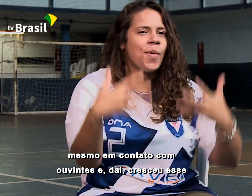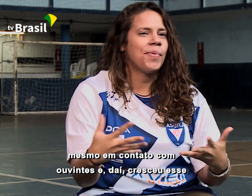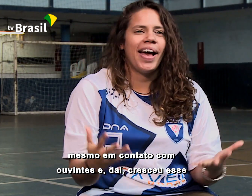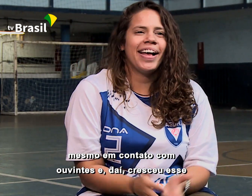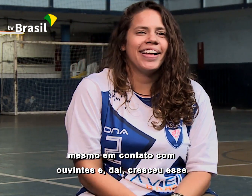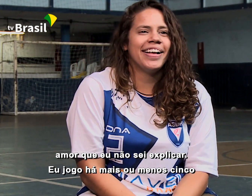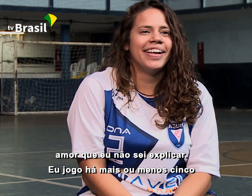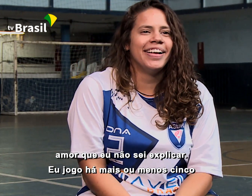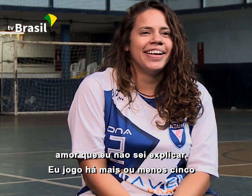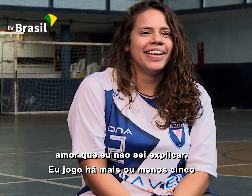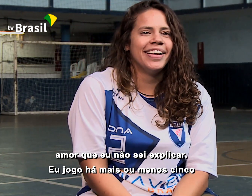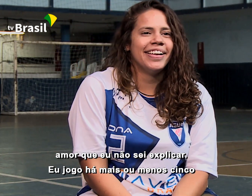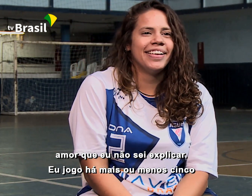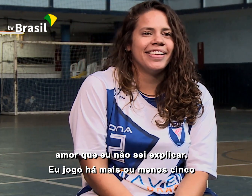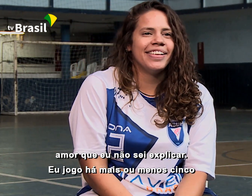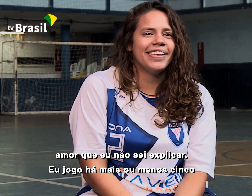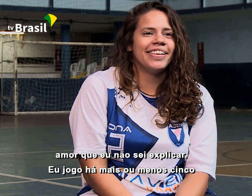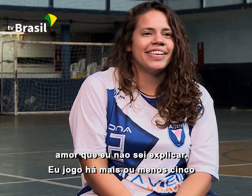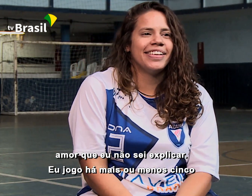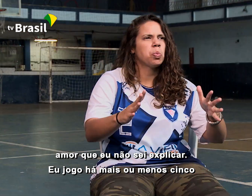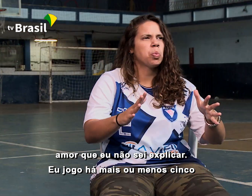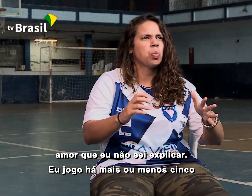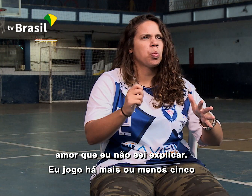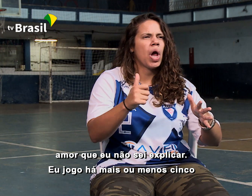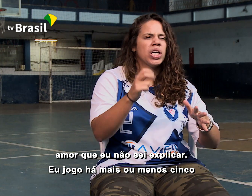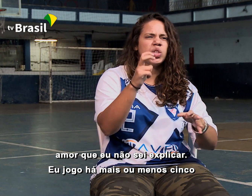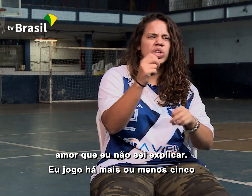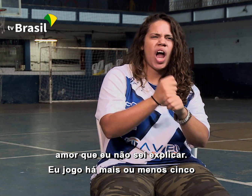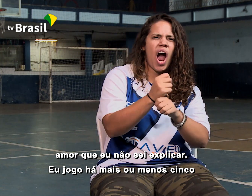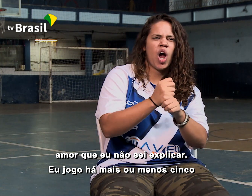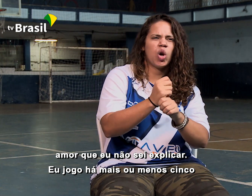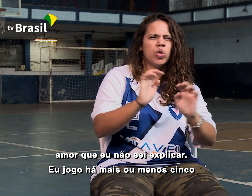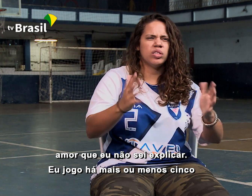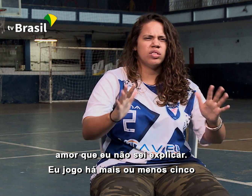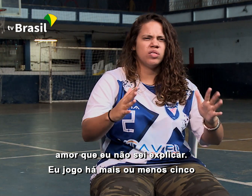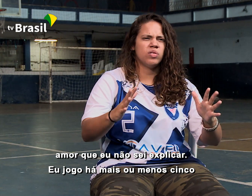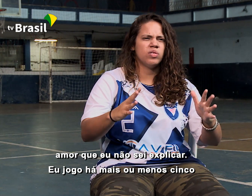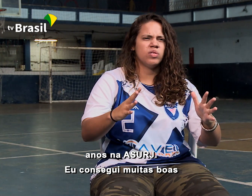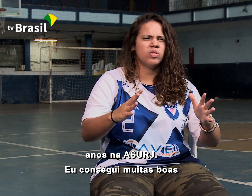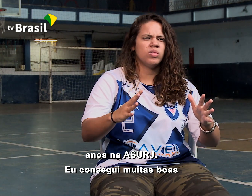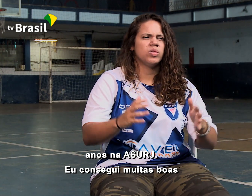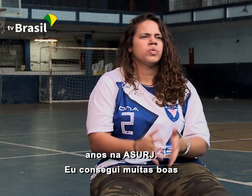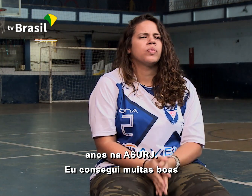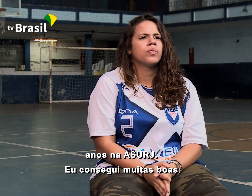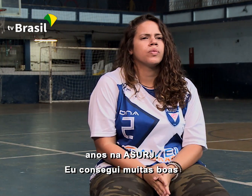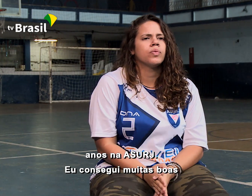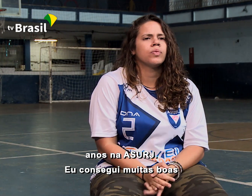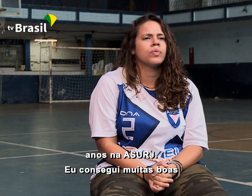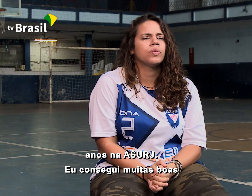cresceu esse amor que eu não sei explicar. Eu jogo há mais ou menos cinco anos na Surge.